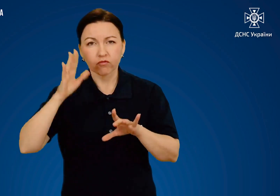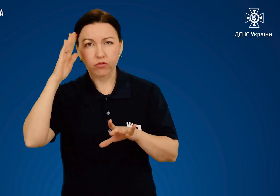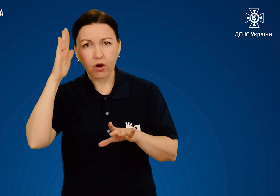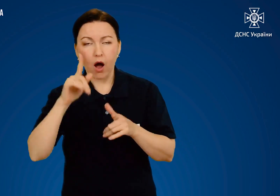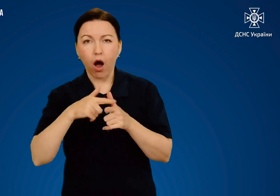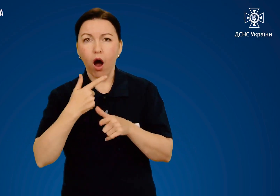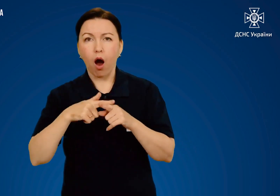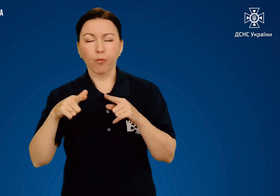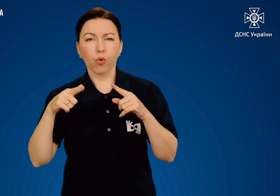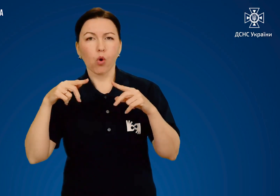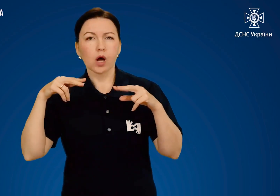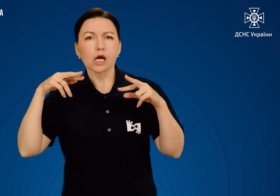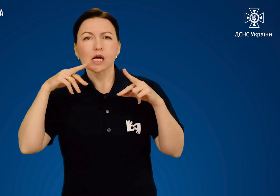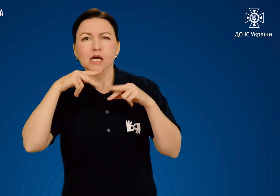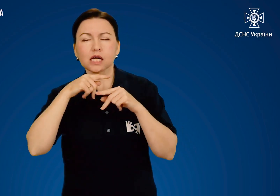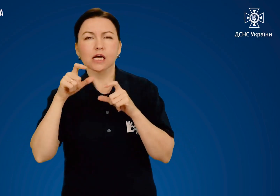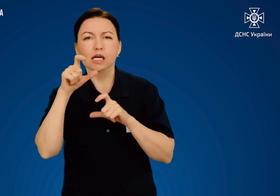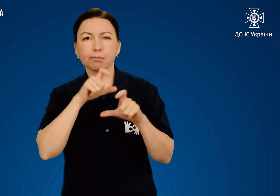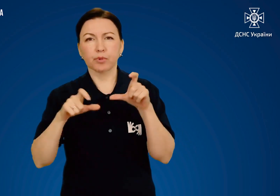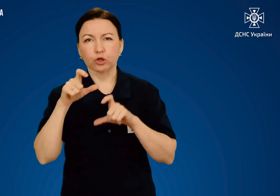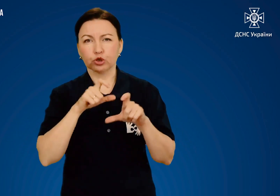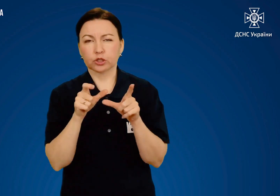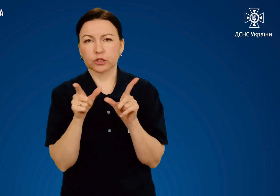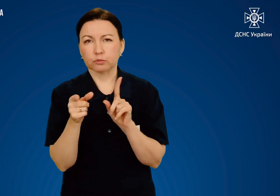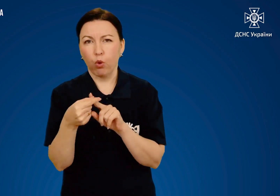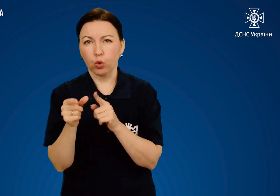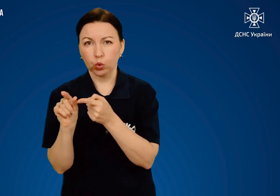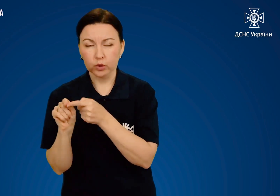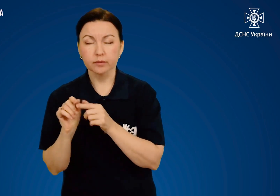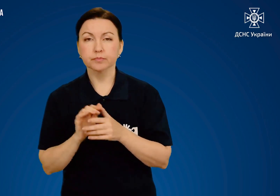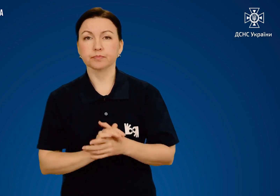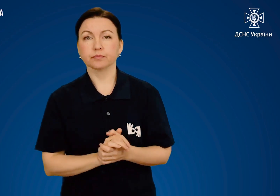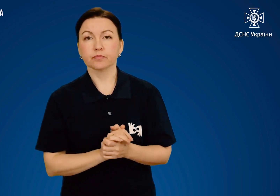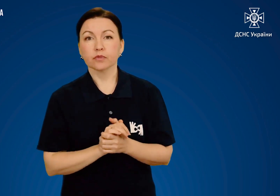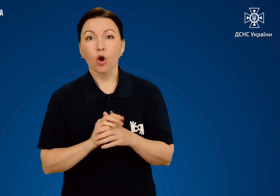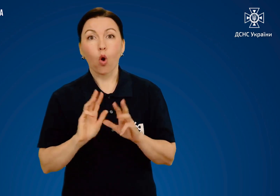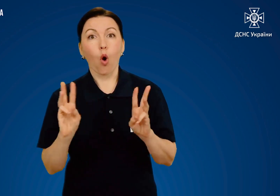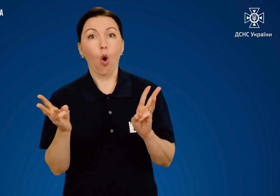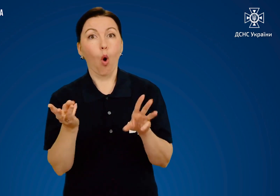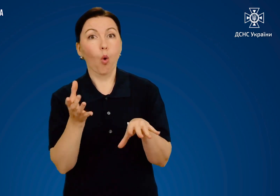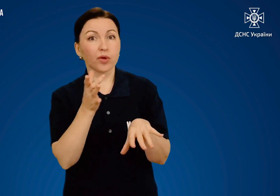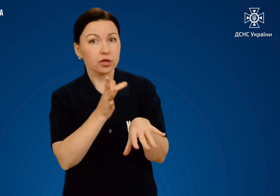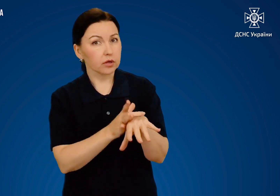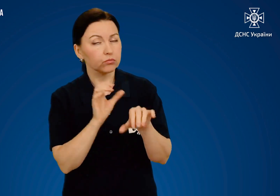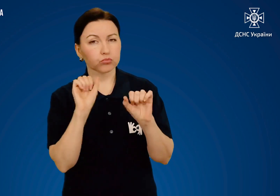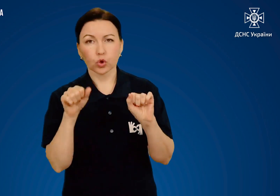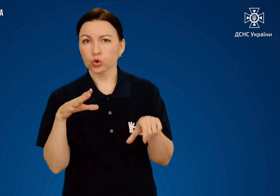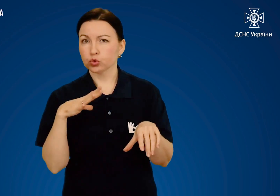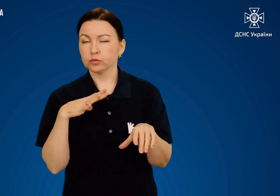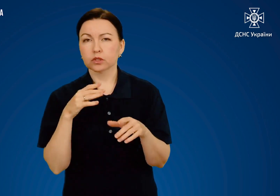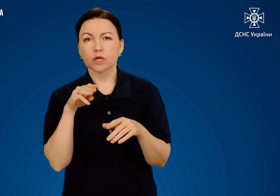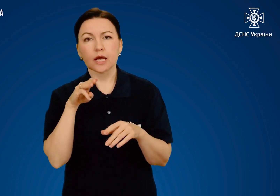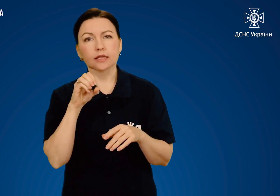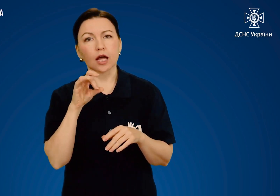окропу або їдких хімічних сполук. Опіки можуть бути спричинені